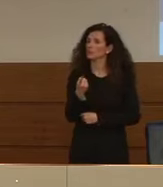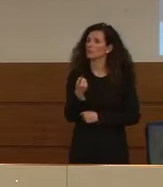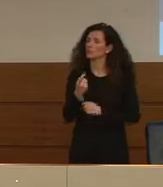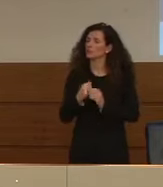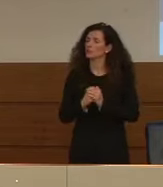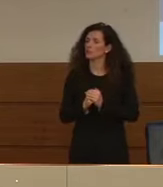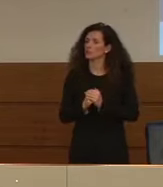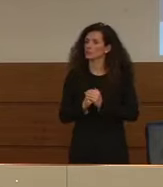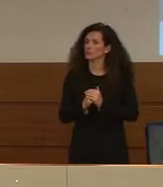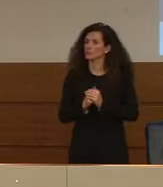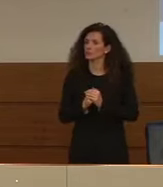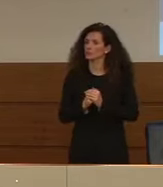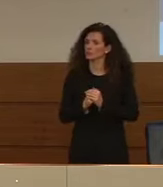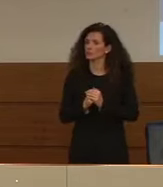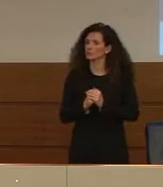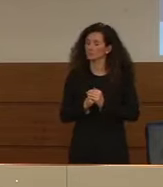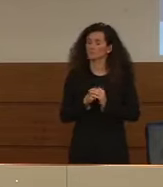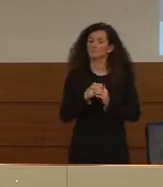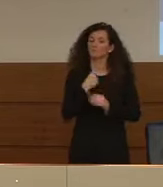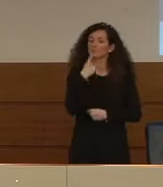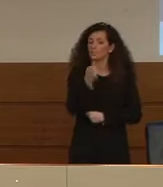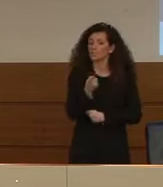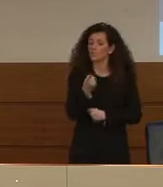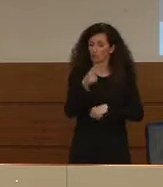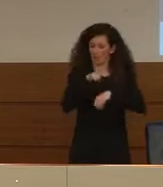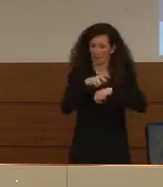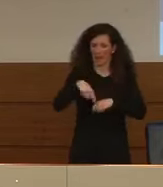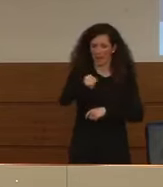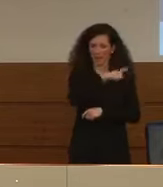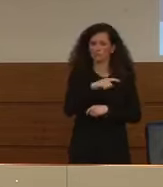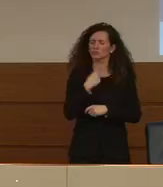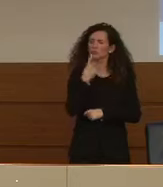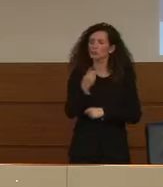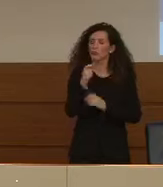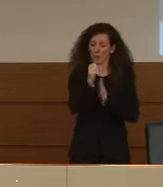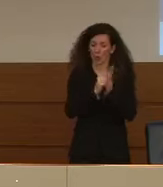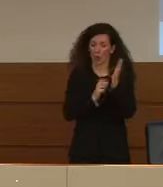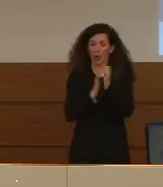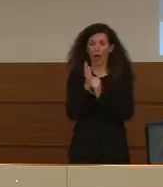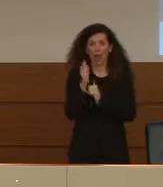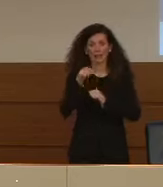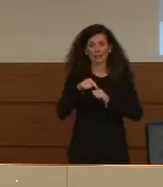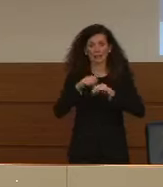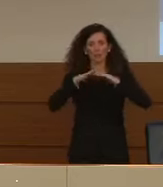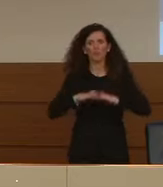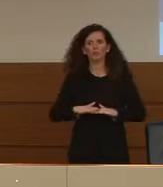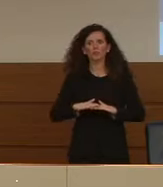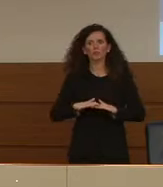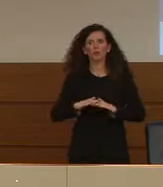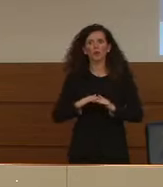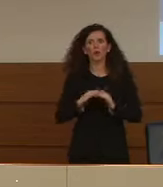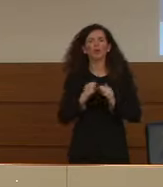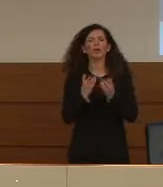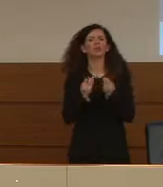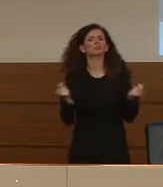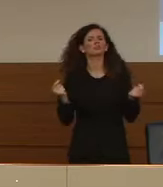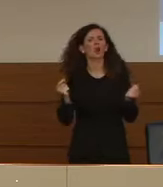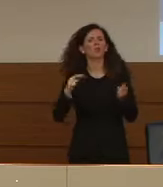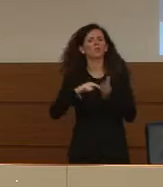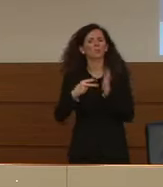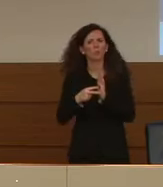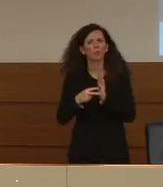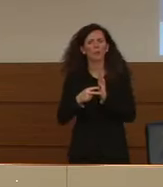la protezione dei guanti a volte non è risolutiva della diffusione del virus,